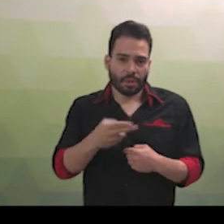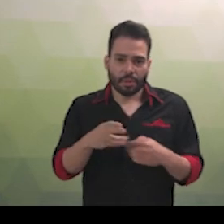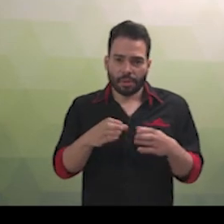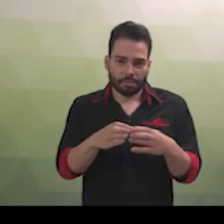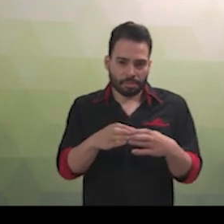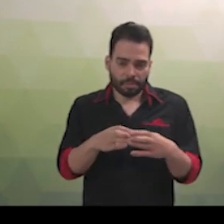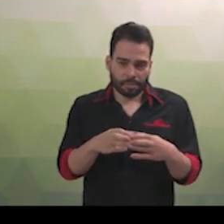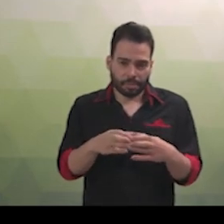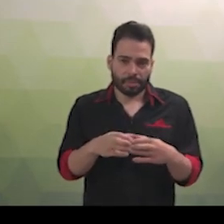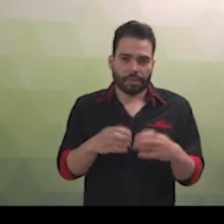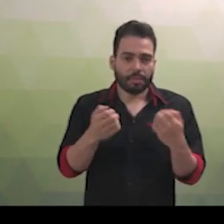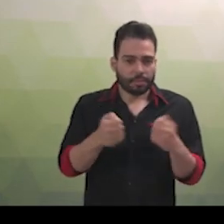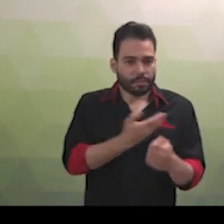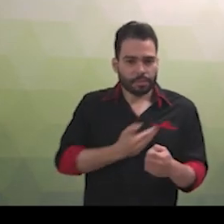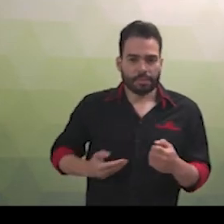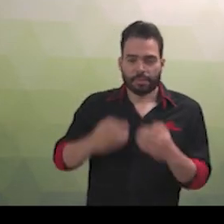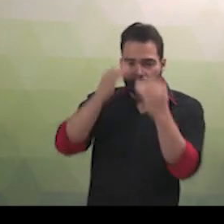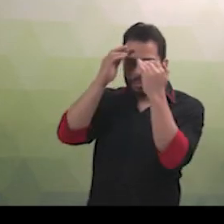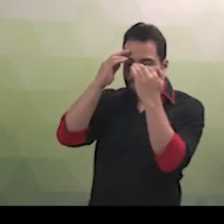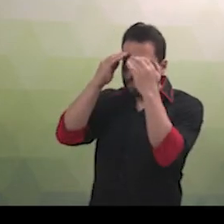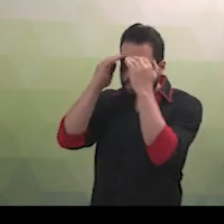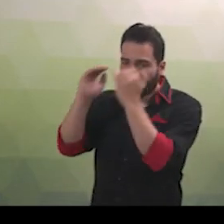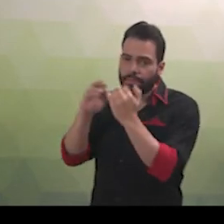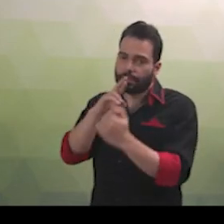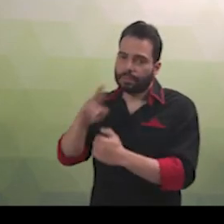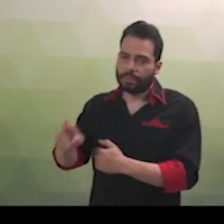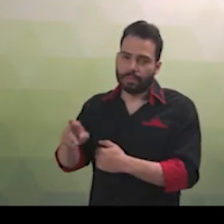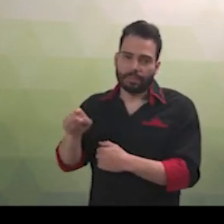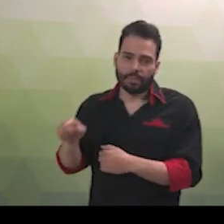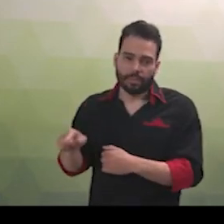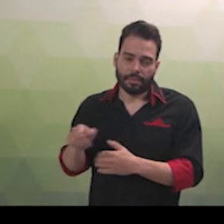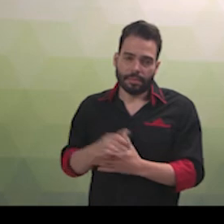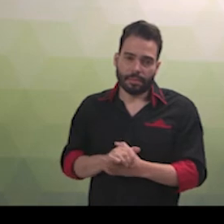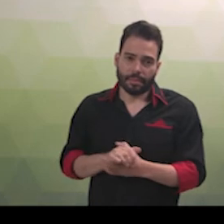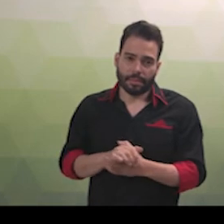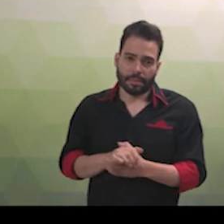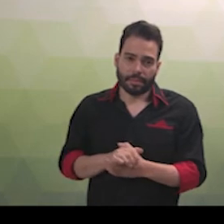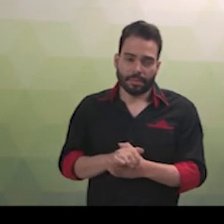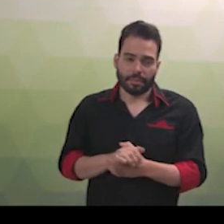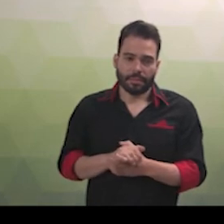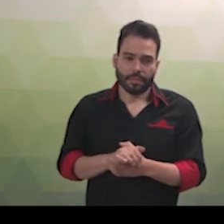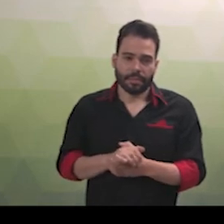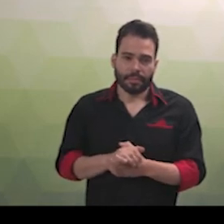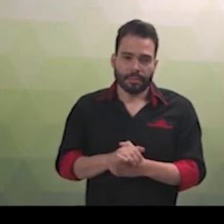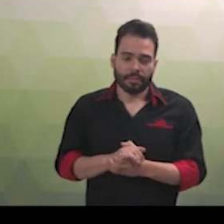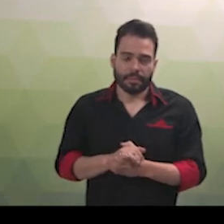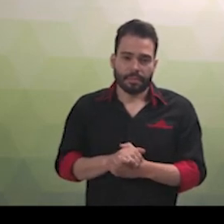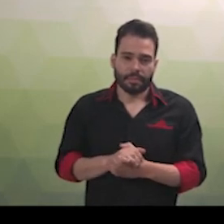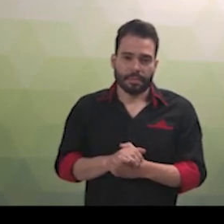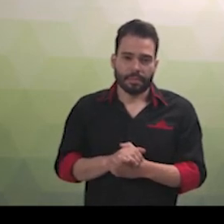no prazo da lei, sob pena de responsabilidade, ressalvadas aquelas cujo sigilo seja imprescindível à segurança